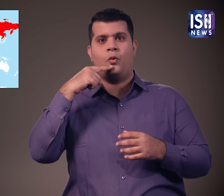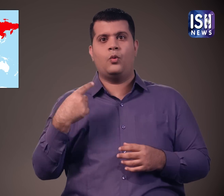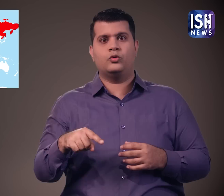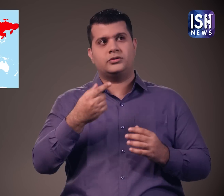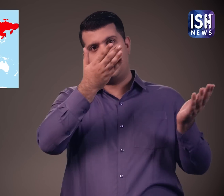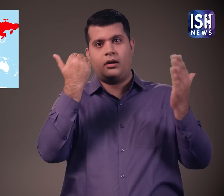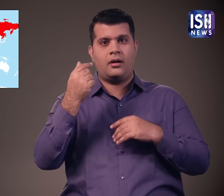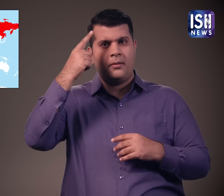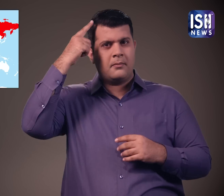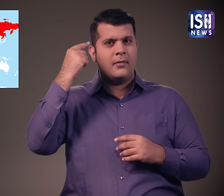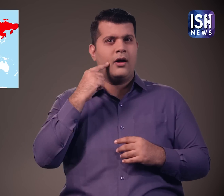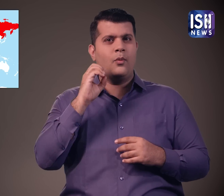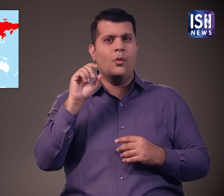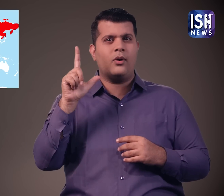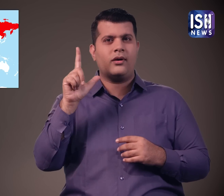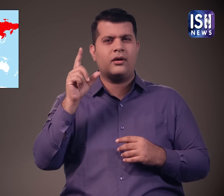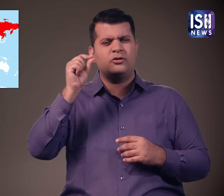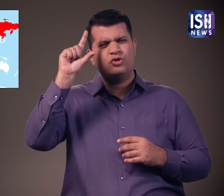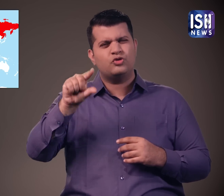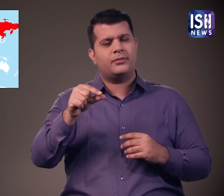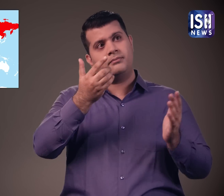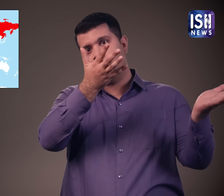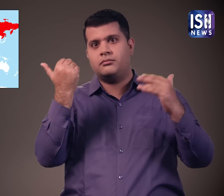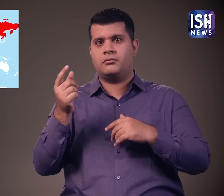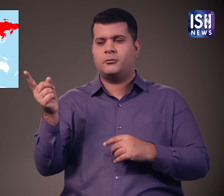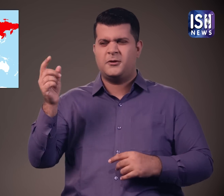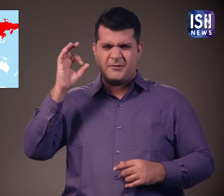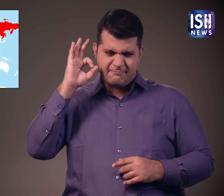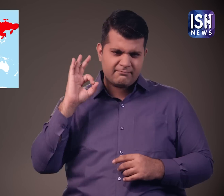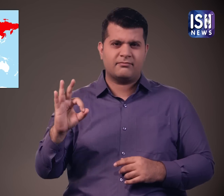तेल खरीदने के लिए भारत और प्रधानमंत्री मोधी की सरहना कर रहे है